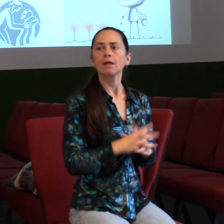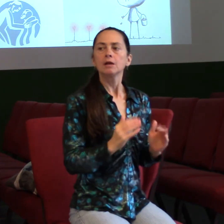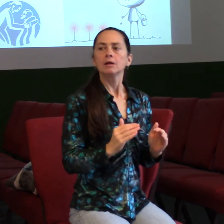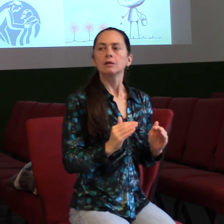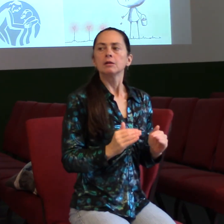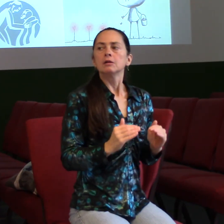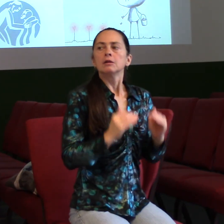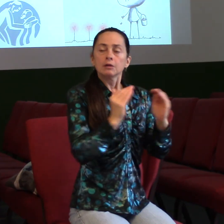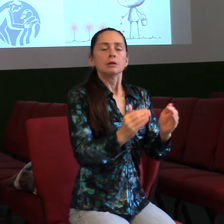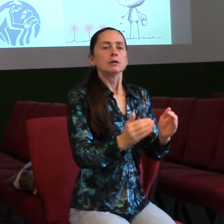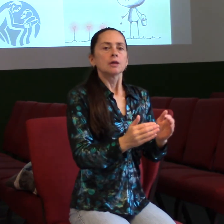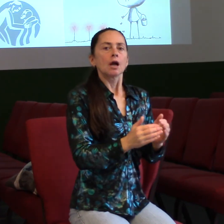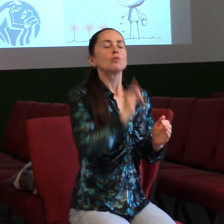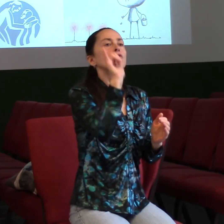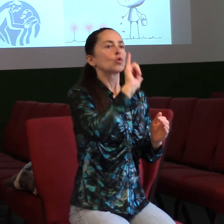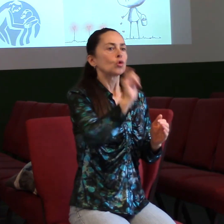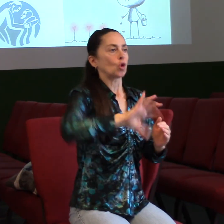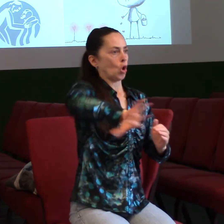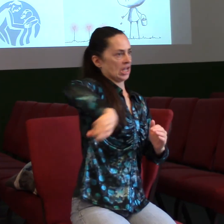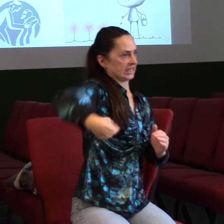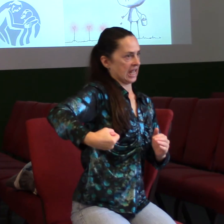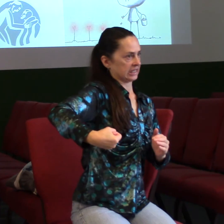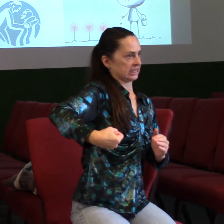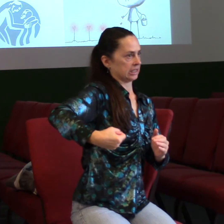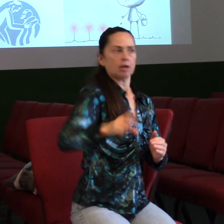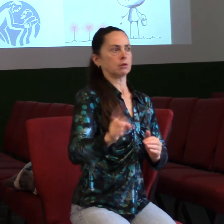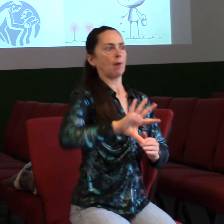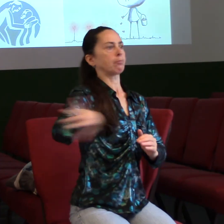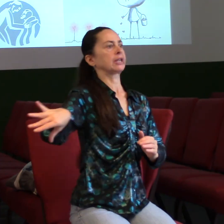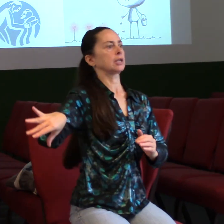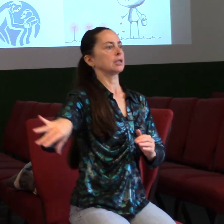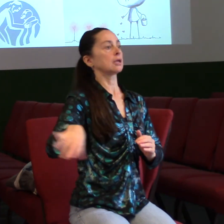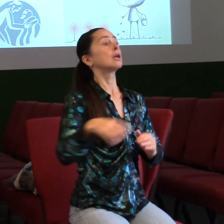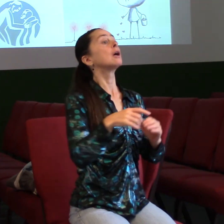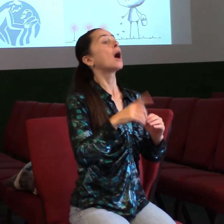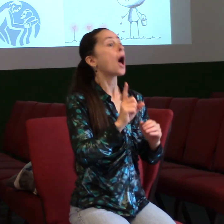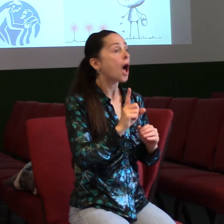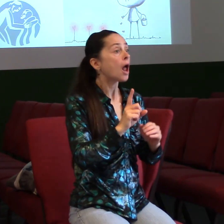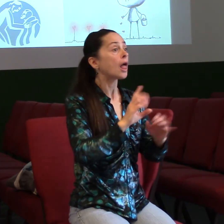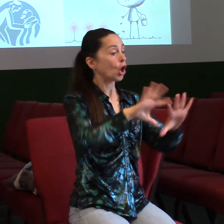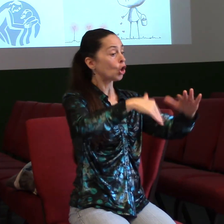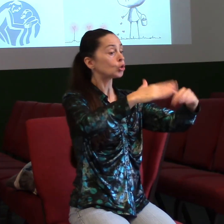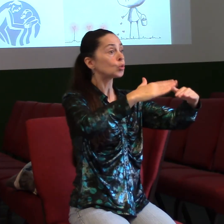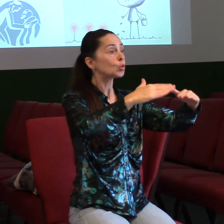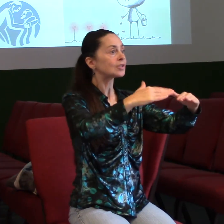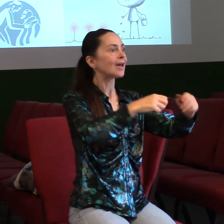dál. Kdo kradl, ať už nekrade, ale raději přiloží ruce k pořádné práci, aby se mělo ocoho vzdělit s potřebnými.